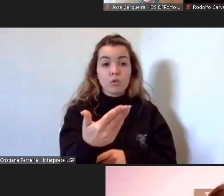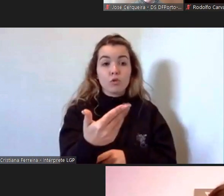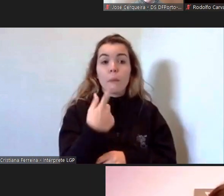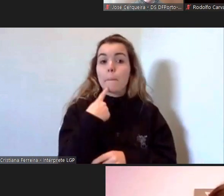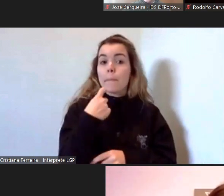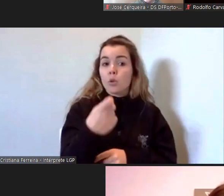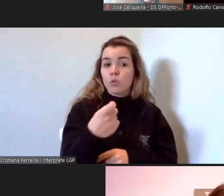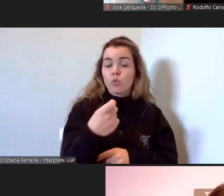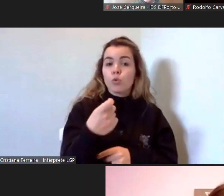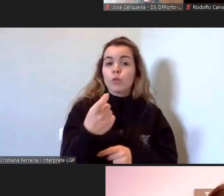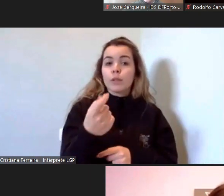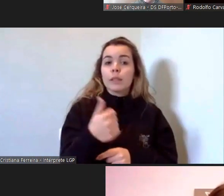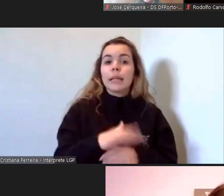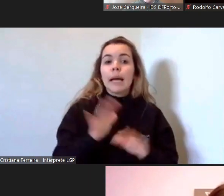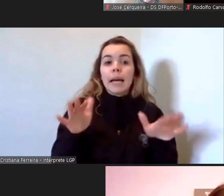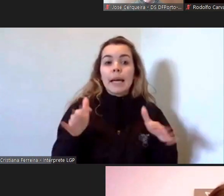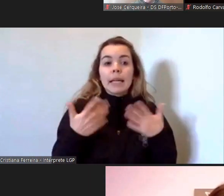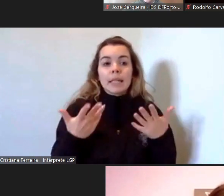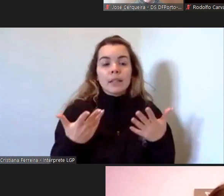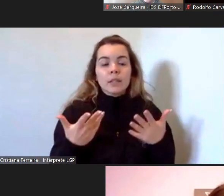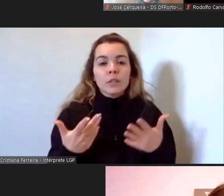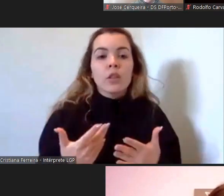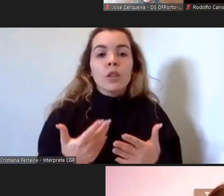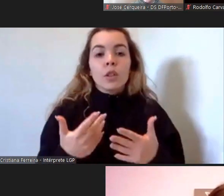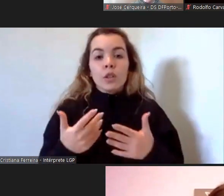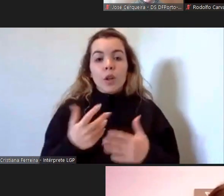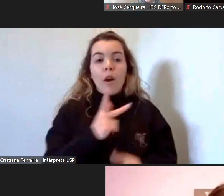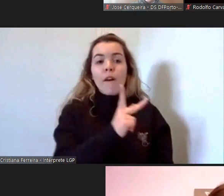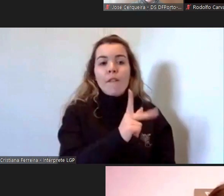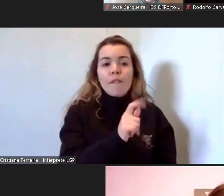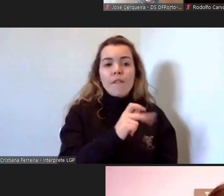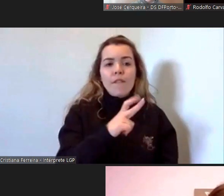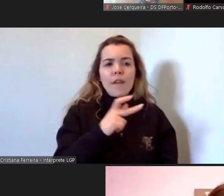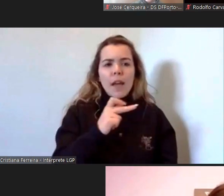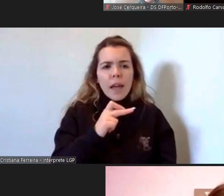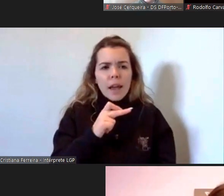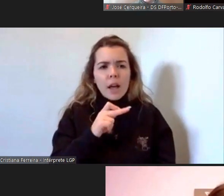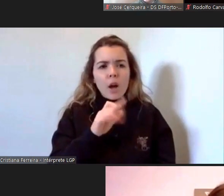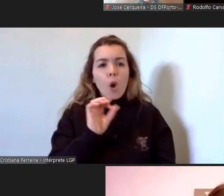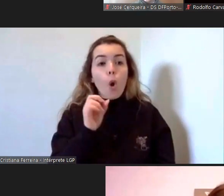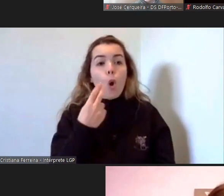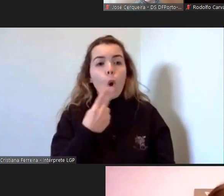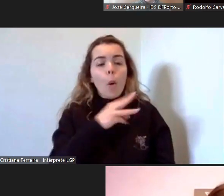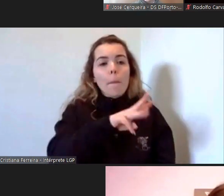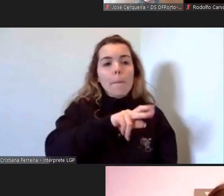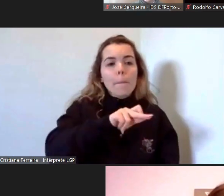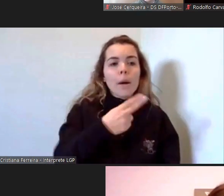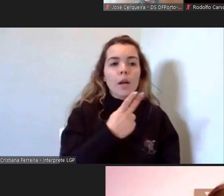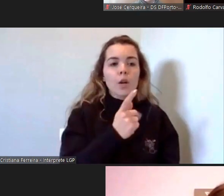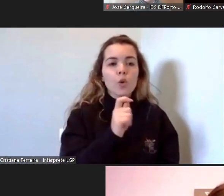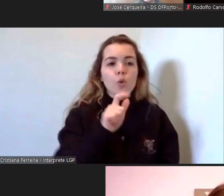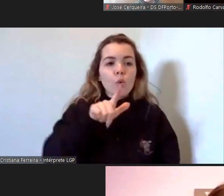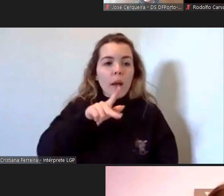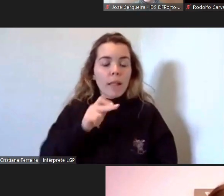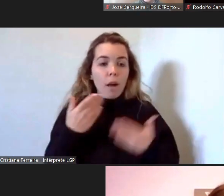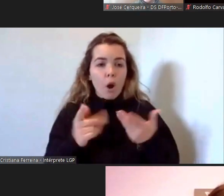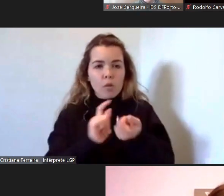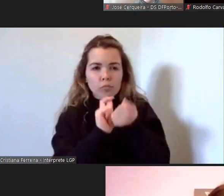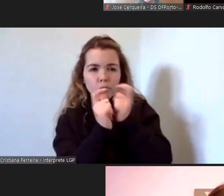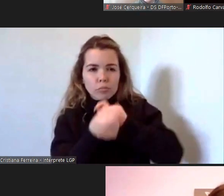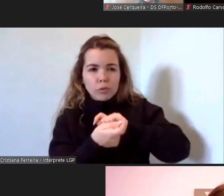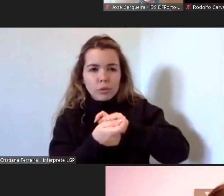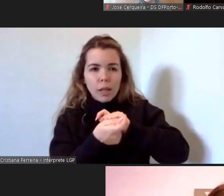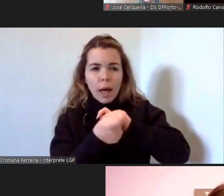eu pedia à Vera ou à Manuela que pudessem pôr em modo galeria a nossa